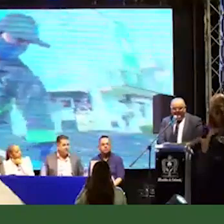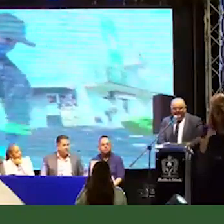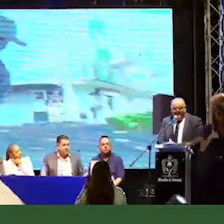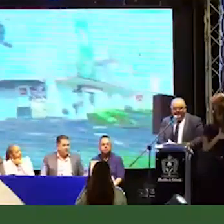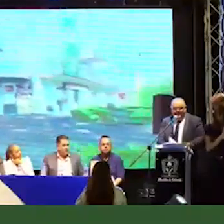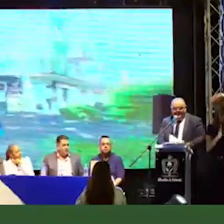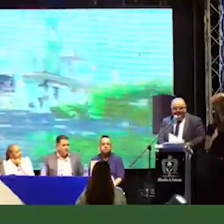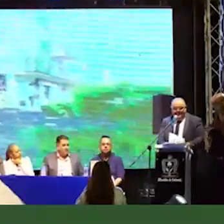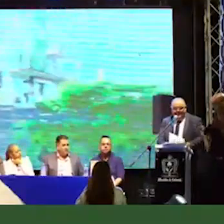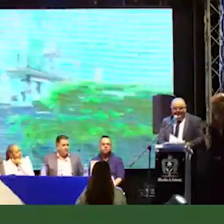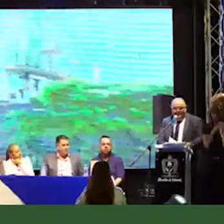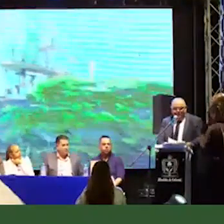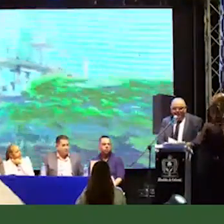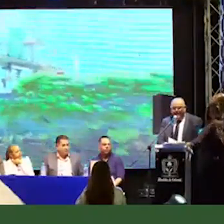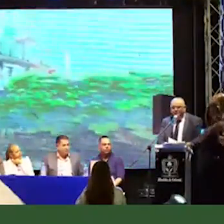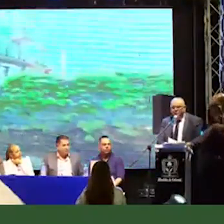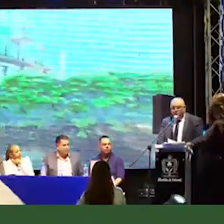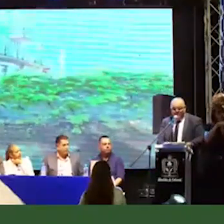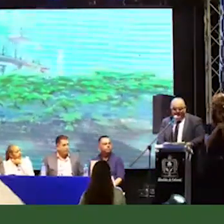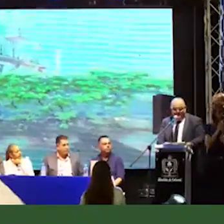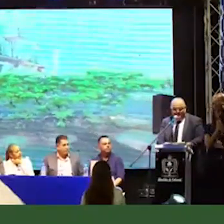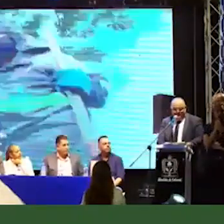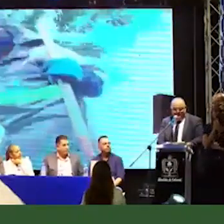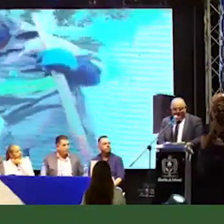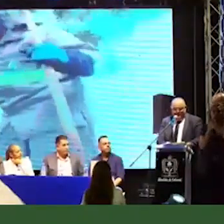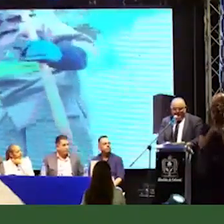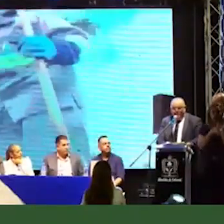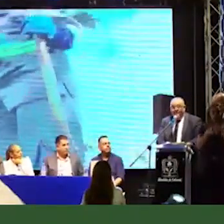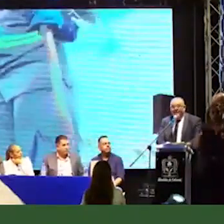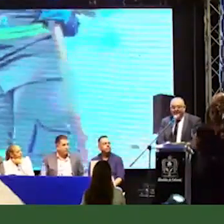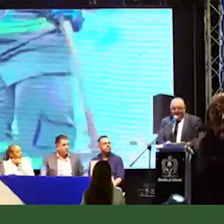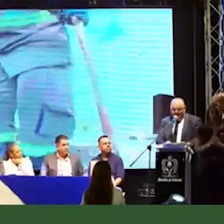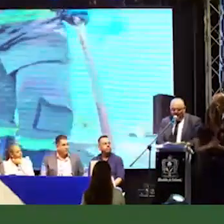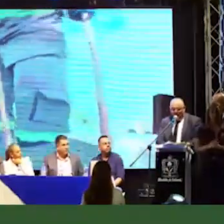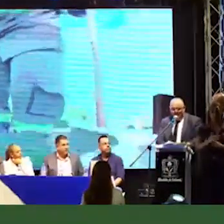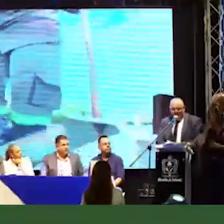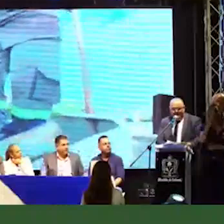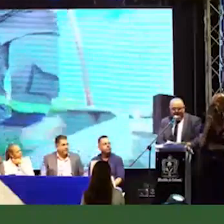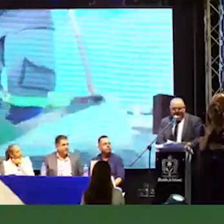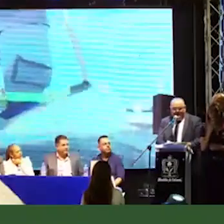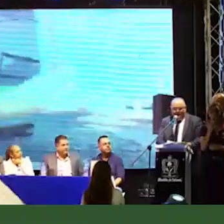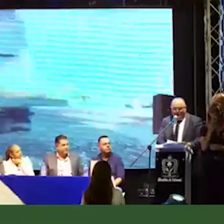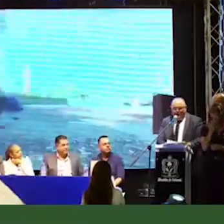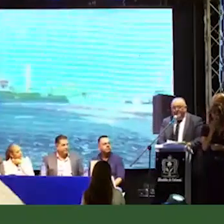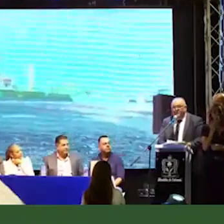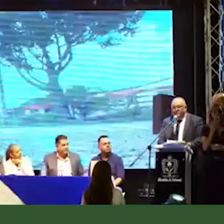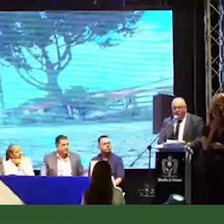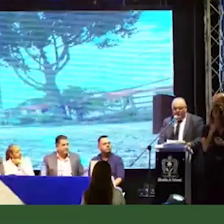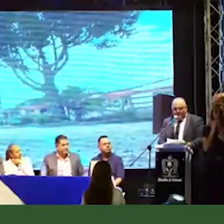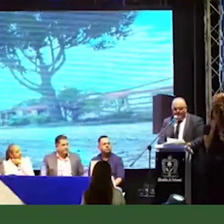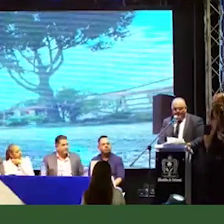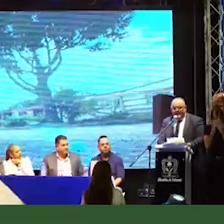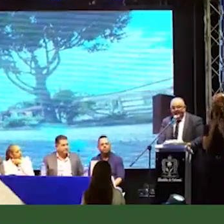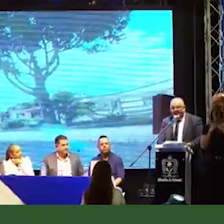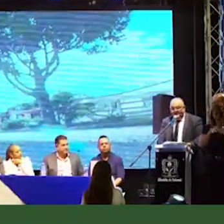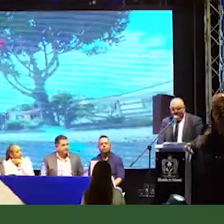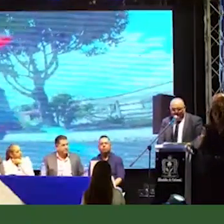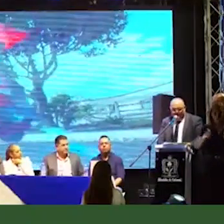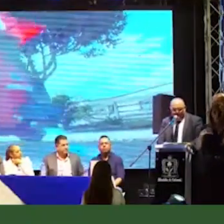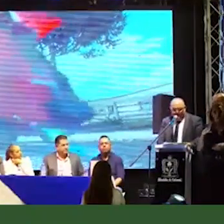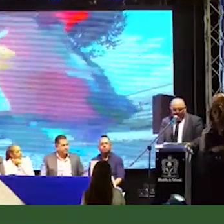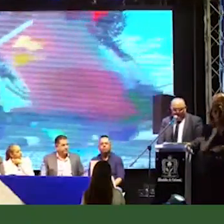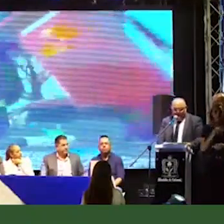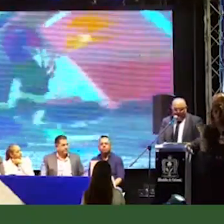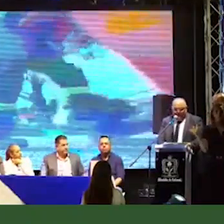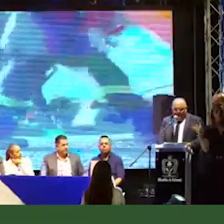recuperadas ambientalmente y una cuenca biodiversa. Porque Calarca biodiversa es de nosotros y del mundo. Calarca para